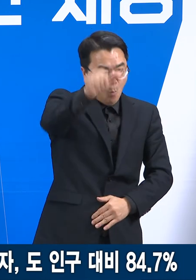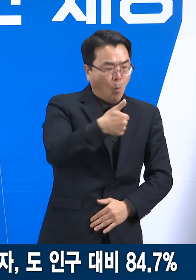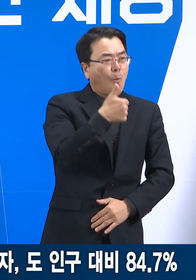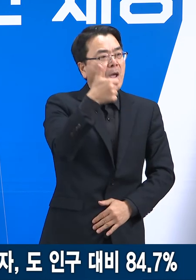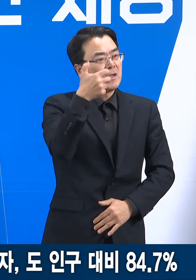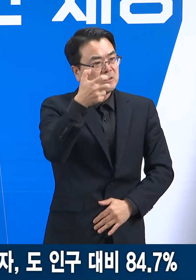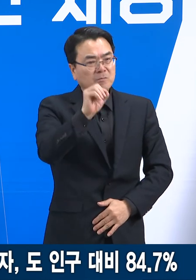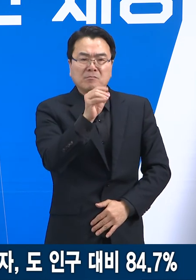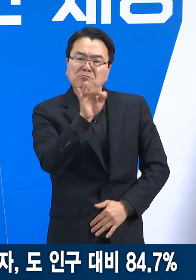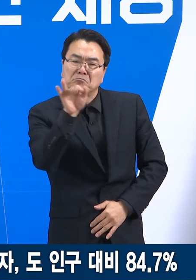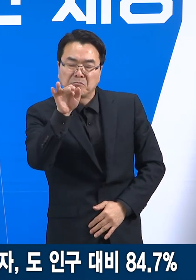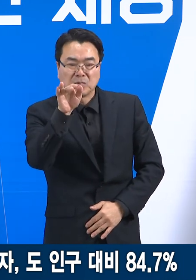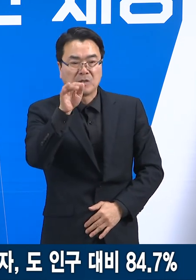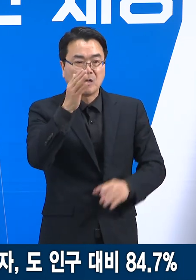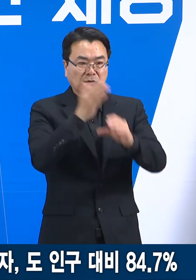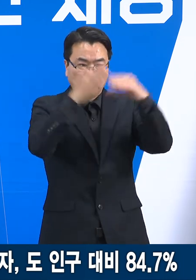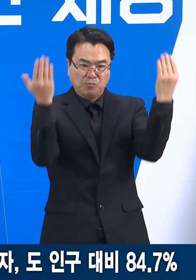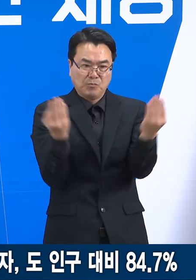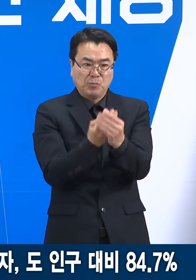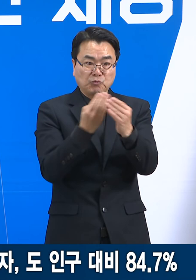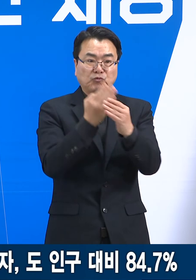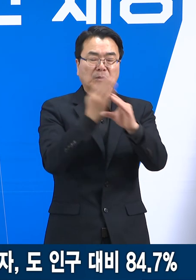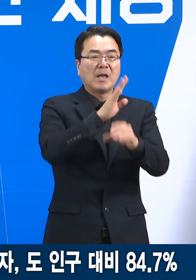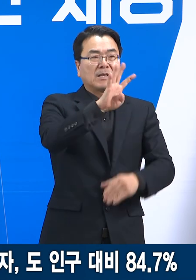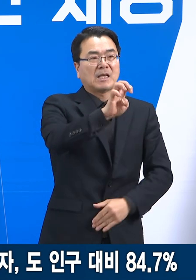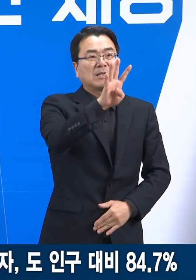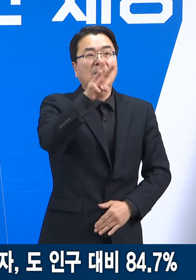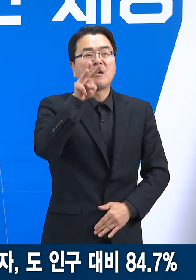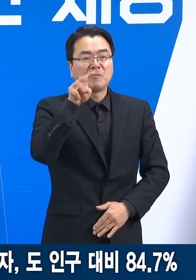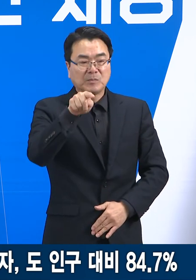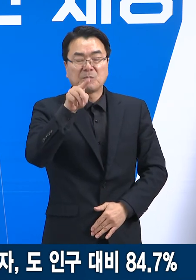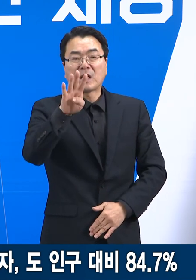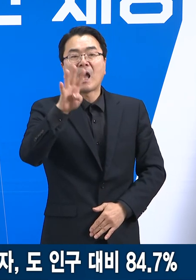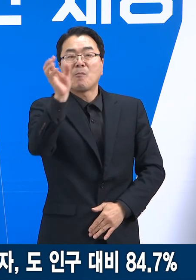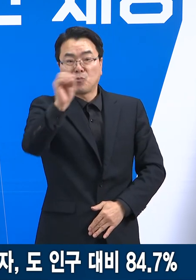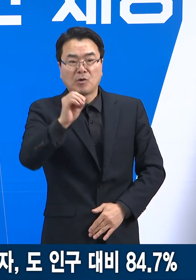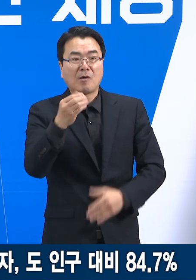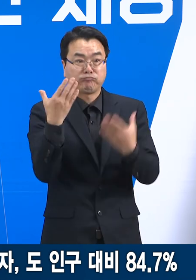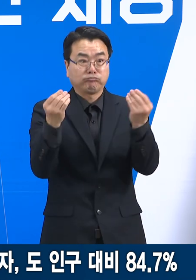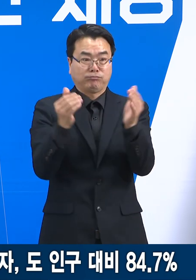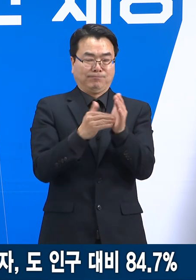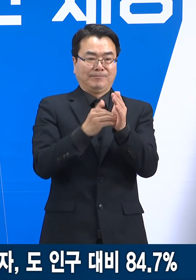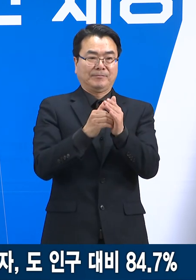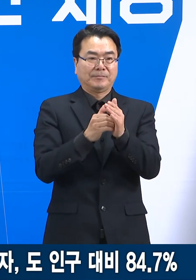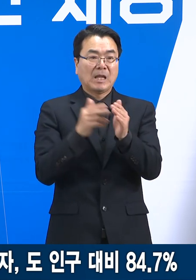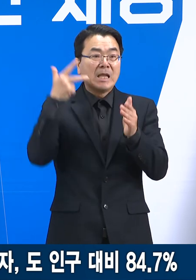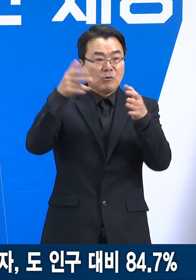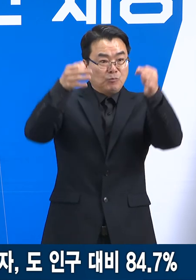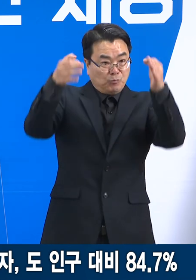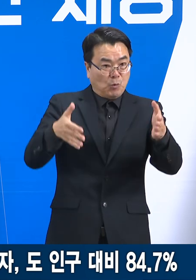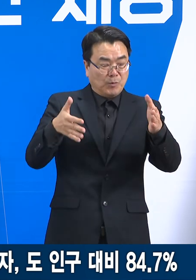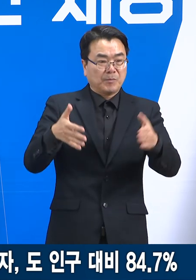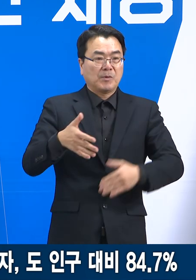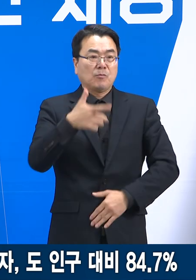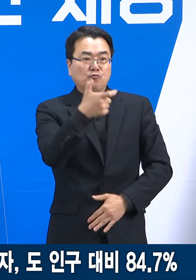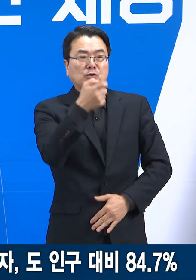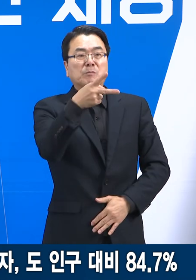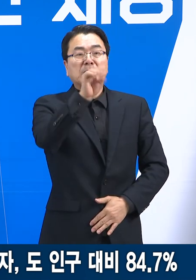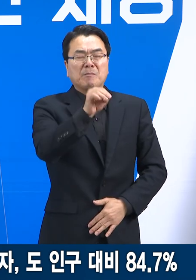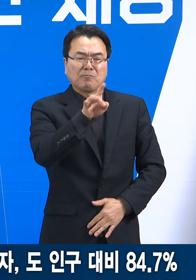,055명으로 경기도 인구 대비 44.3%입니다. 주간의 3차 접종자는 총 62만 4